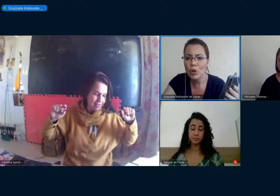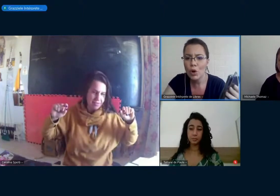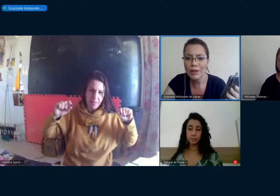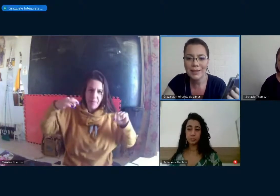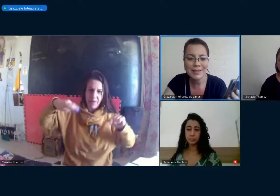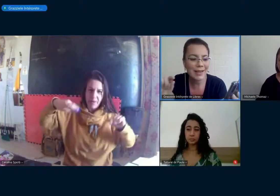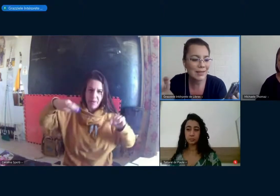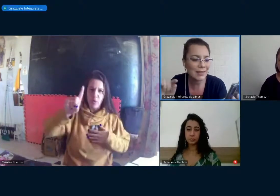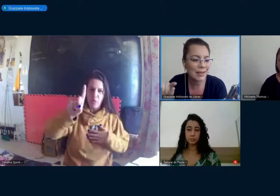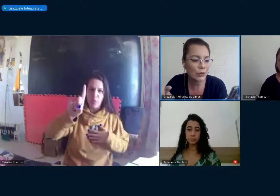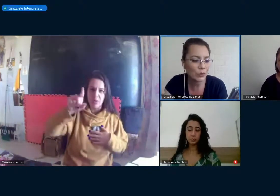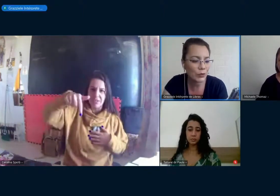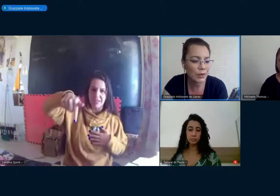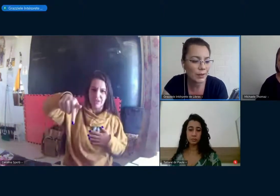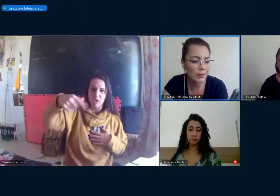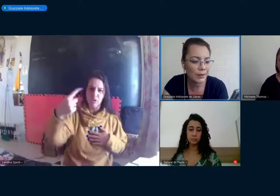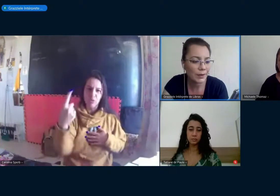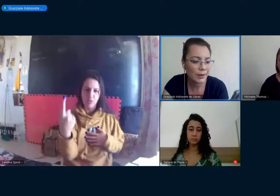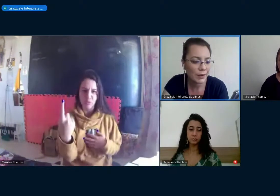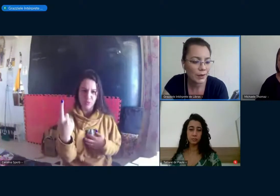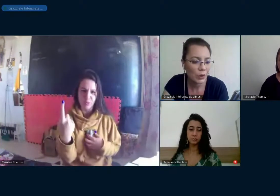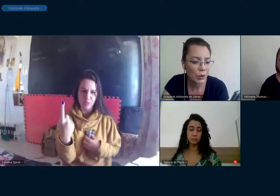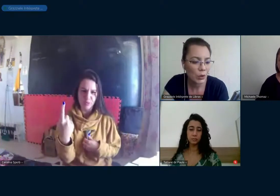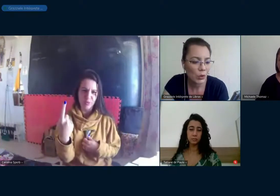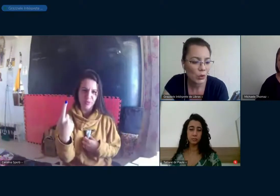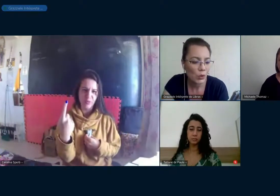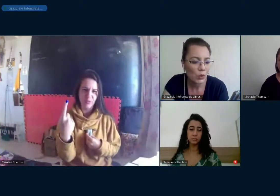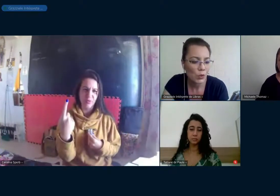Dentro da escola, nas grades, né? Quando você...